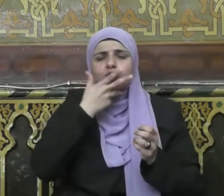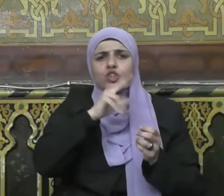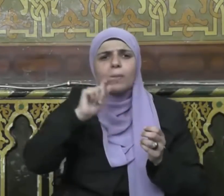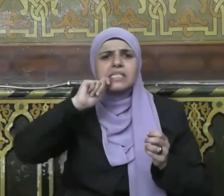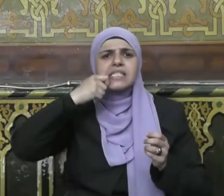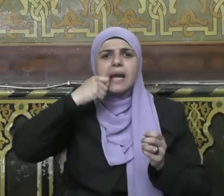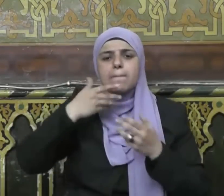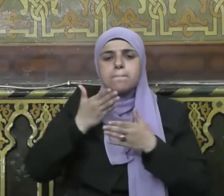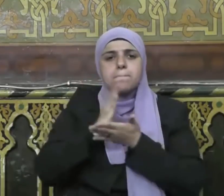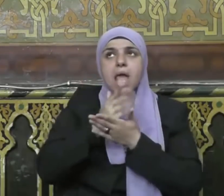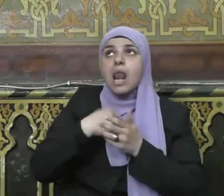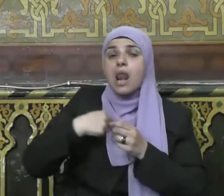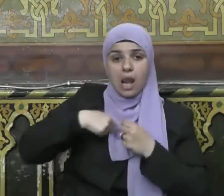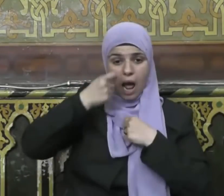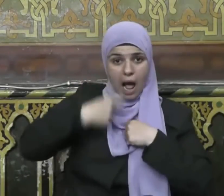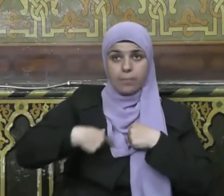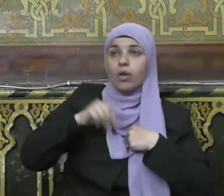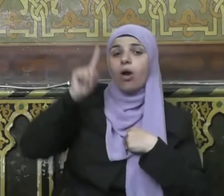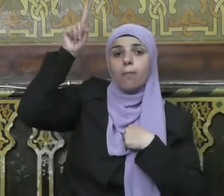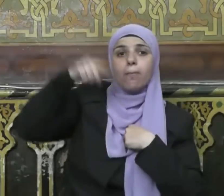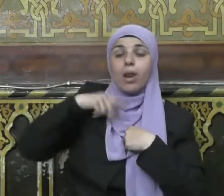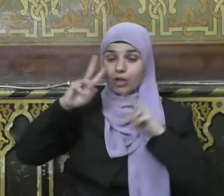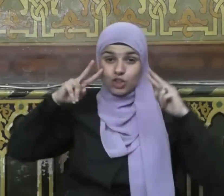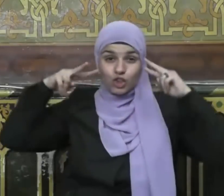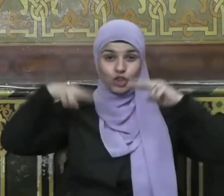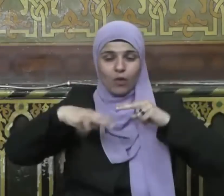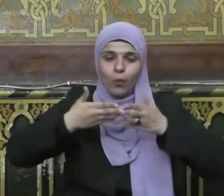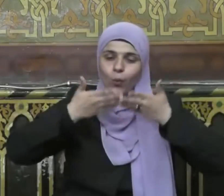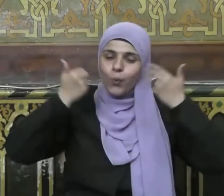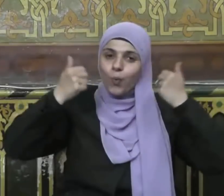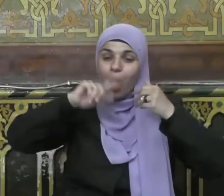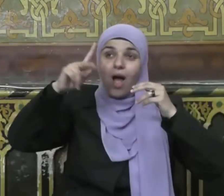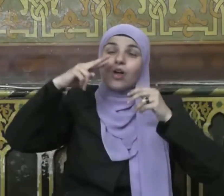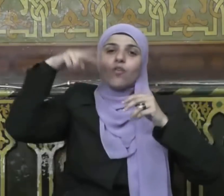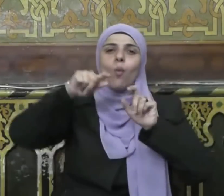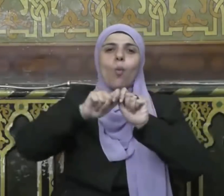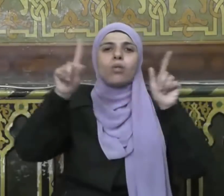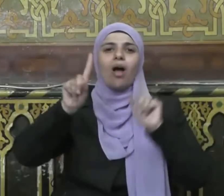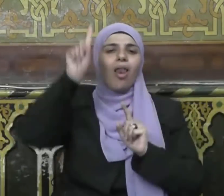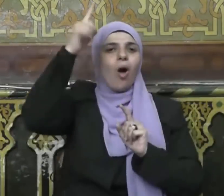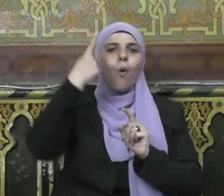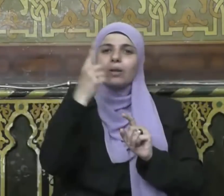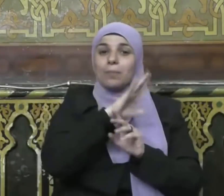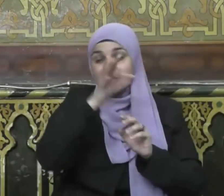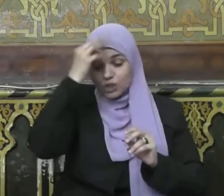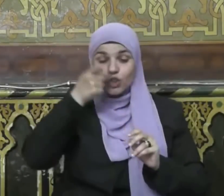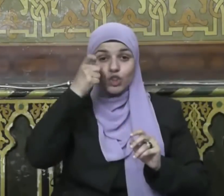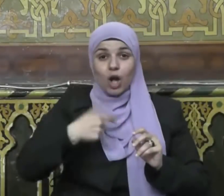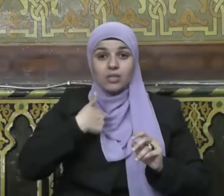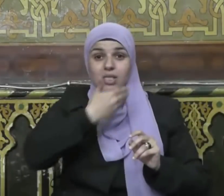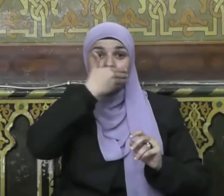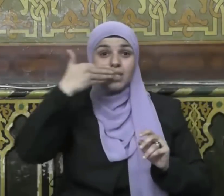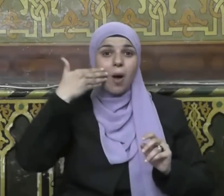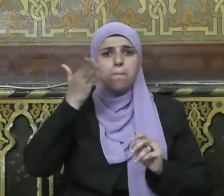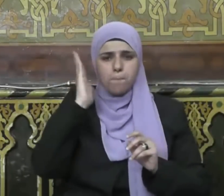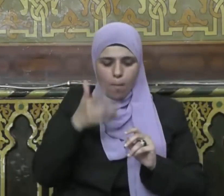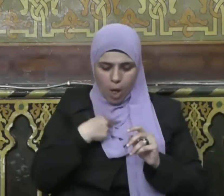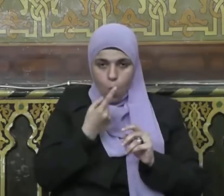أجزي به وفي رواية كل عمل ابن آدم يضاعف الحسنة بعشر أمثالها إلى